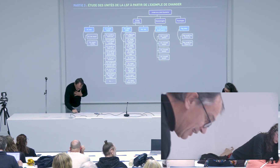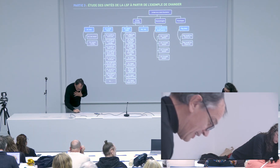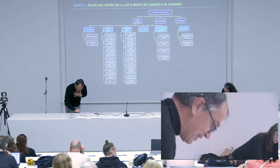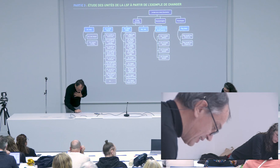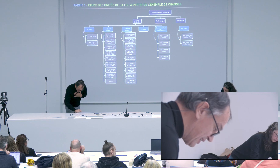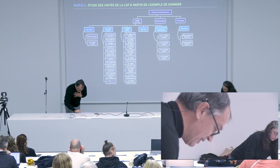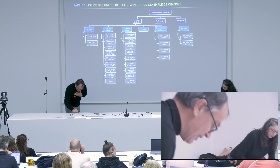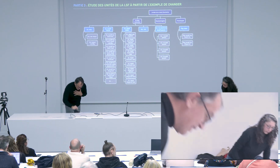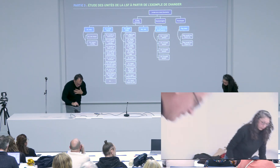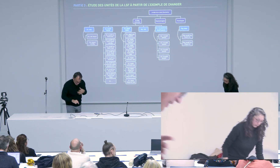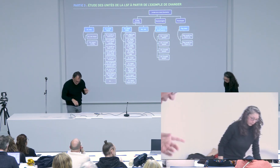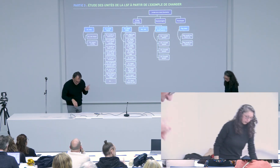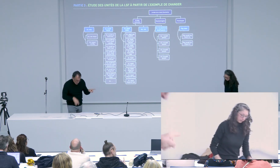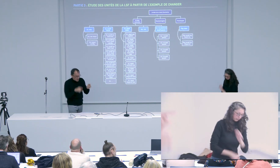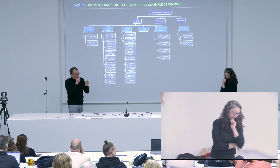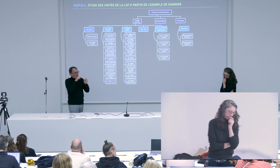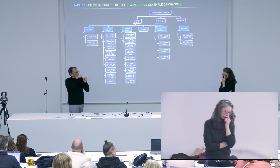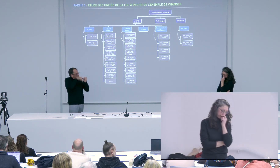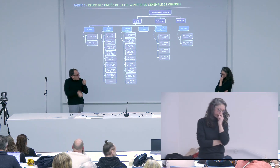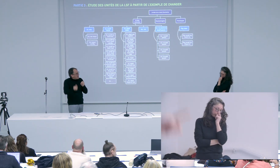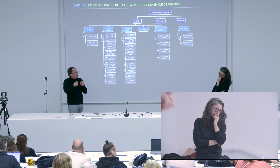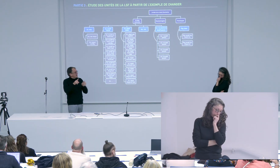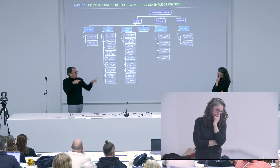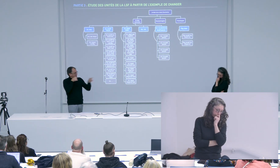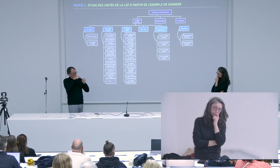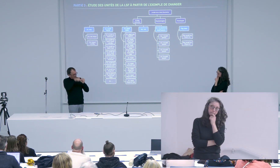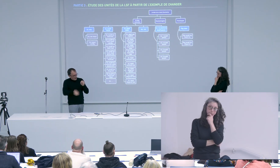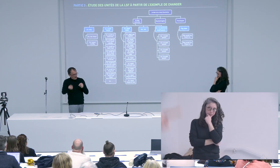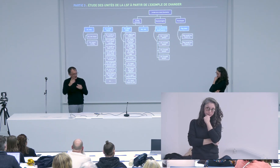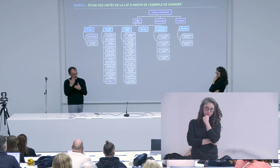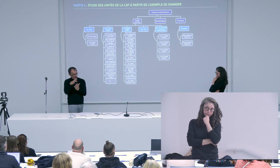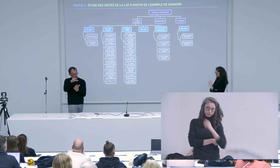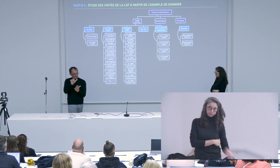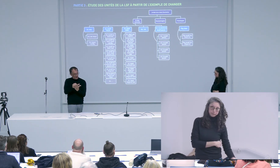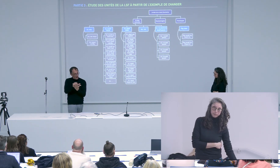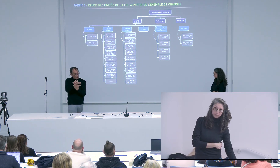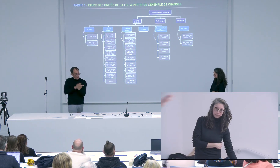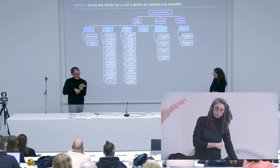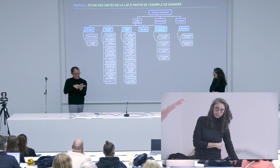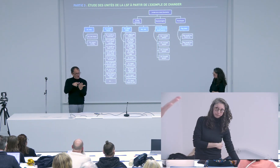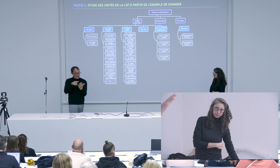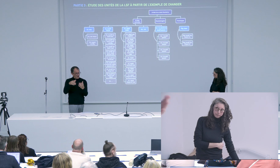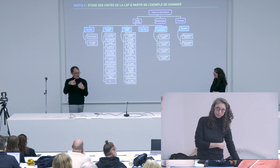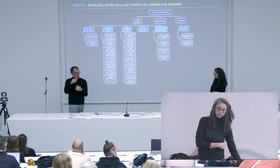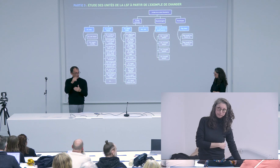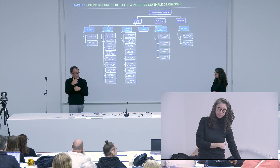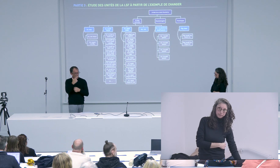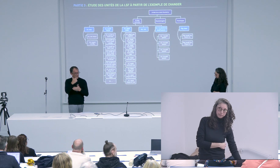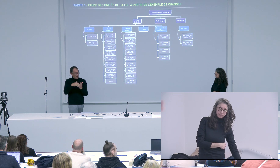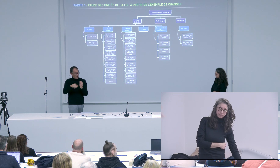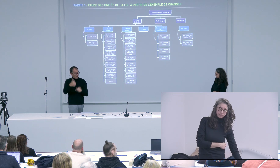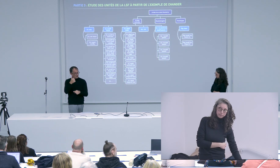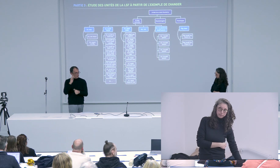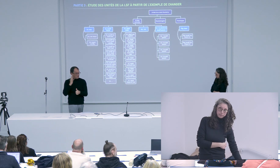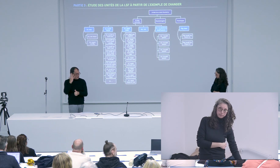les unités lexicales sur les pointages et que vous faites référence à un